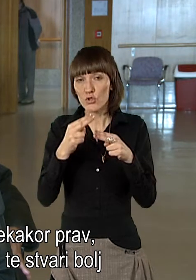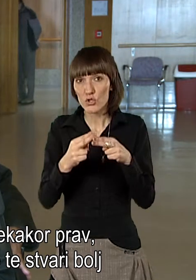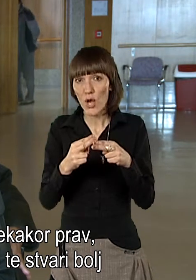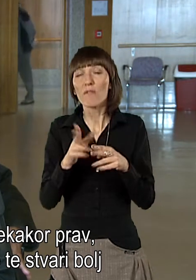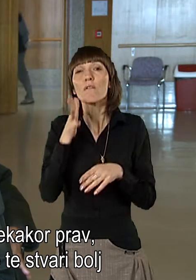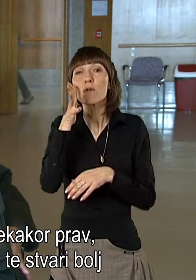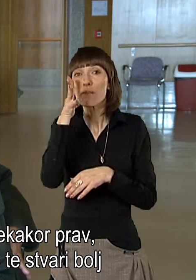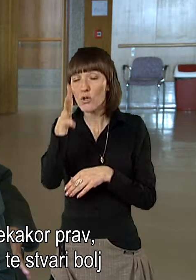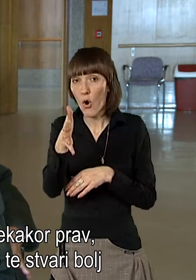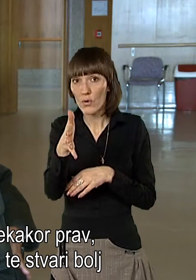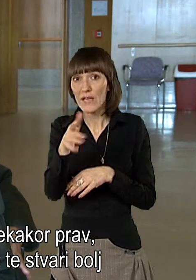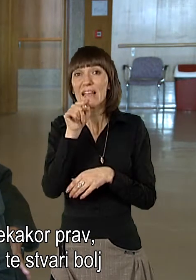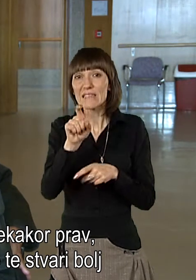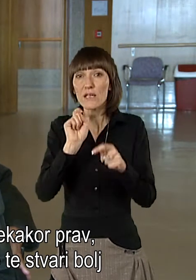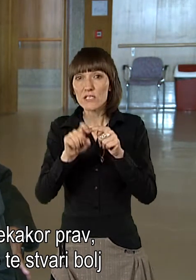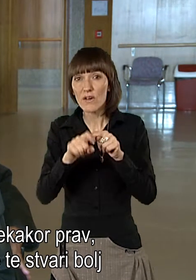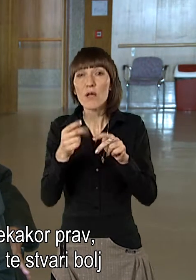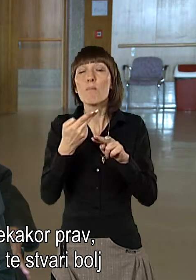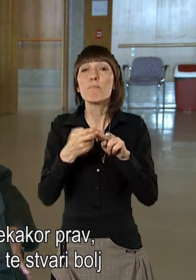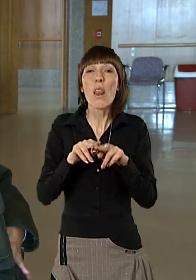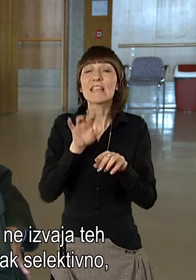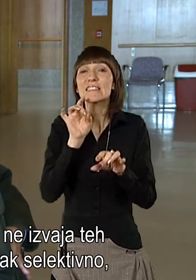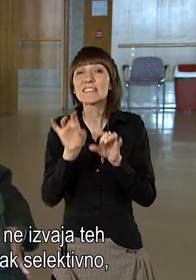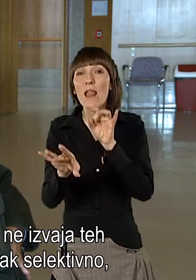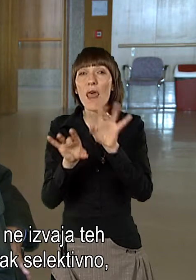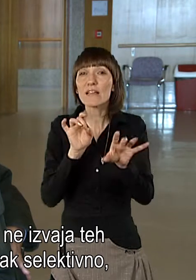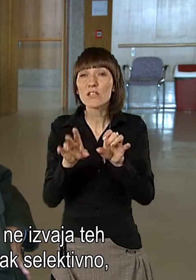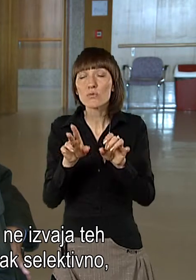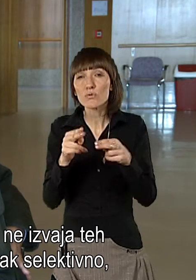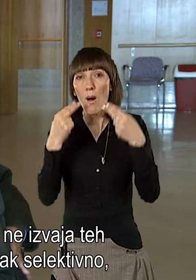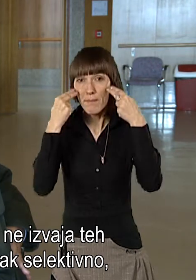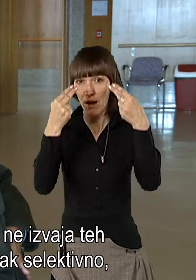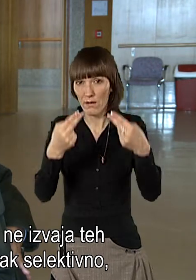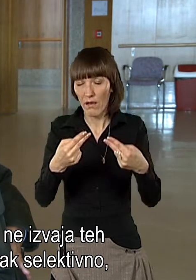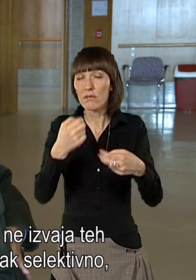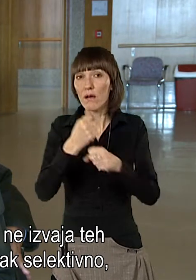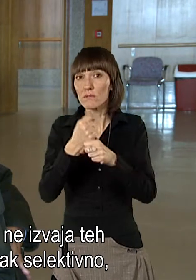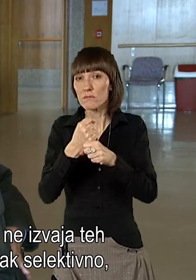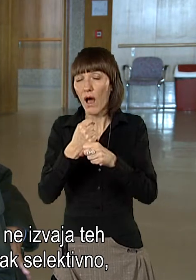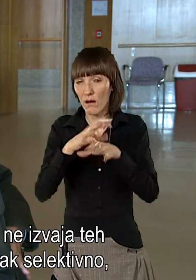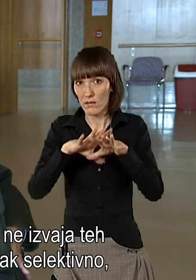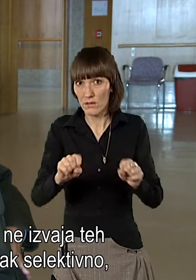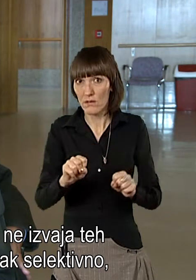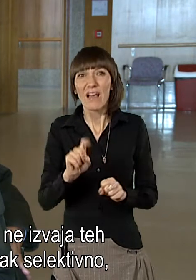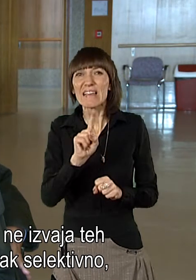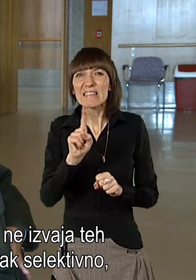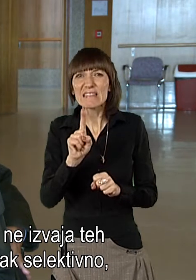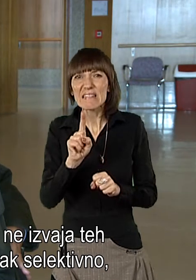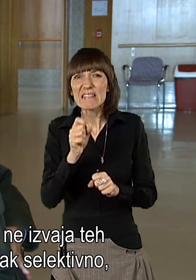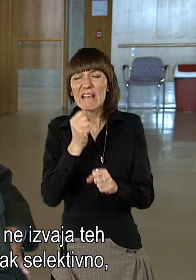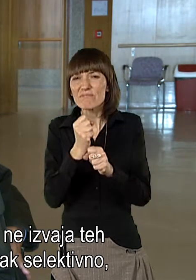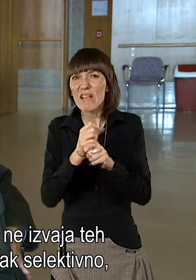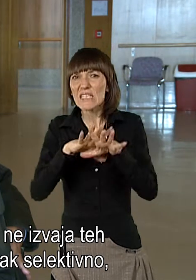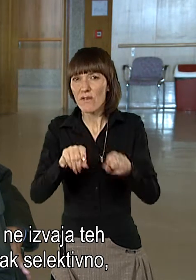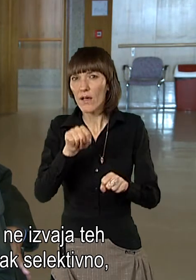država v prihodnje te stvari bolj selektivno pročuje. In morda ne izvaja